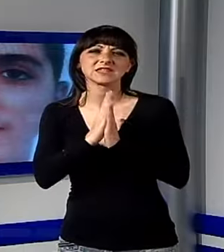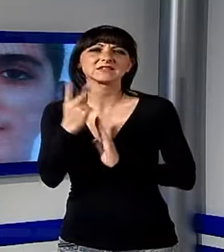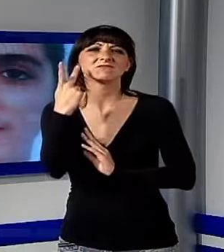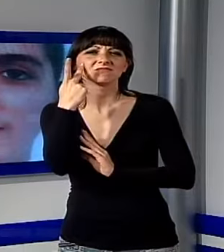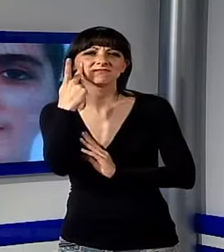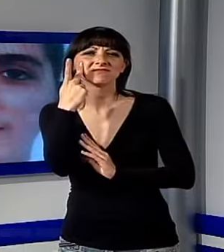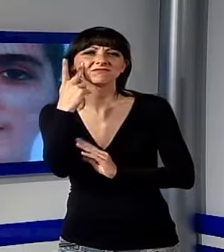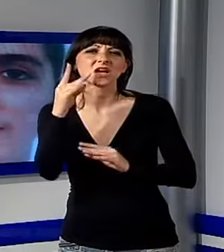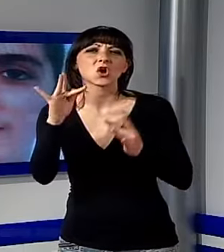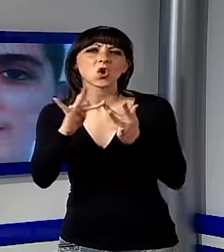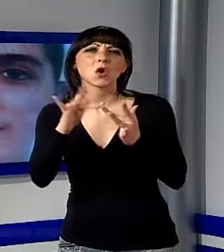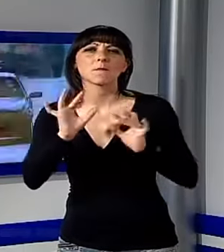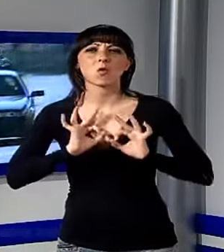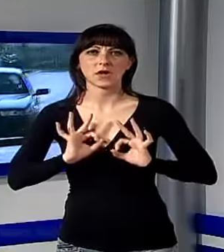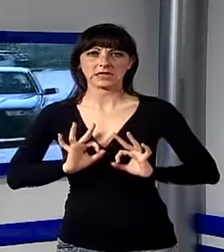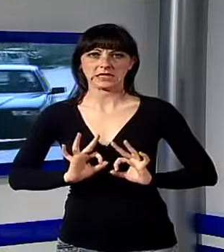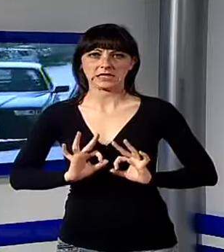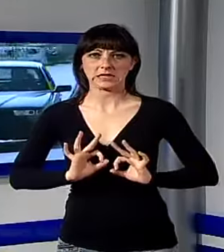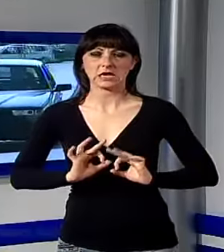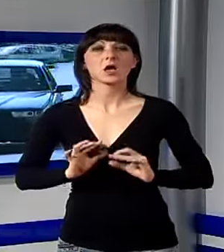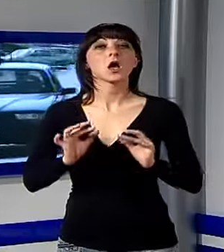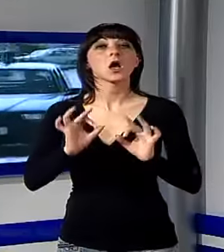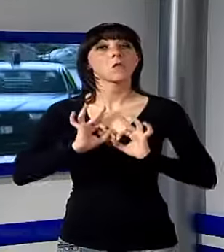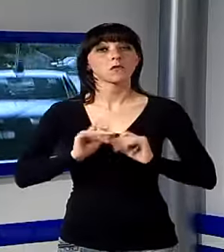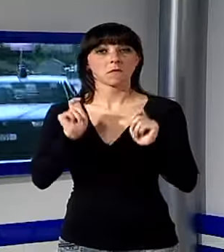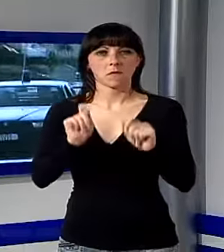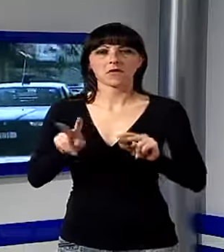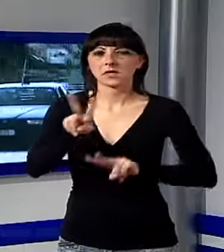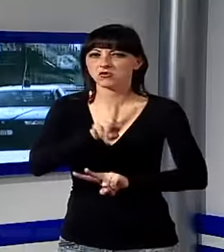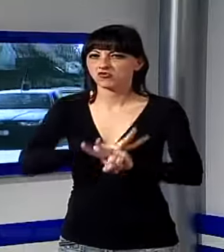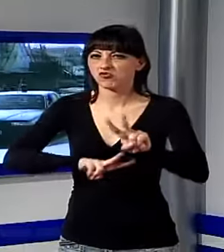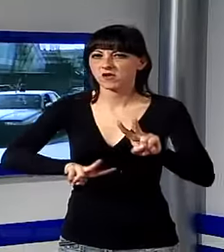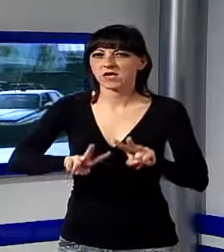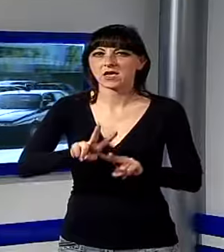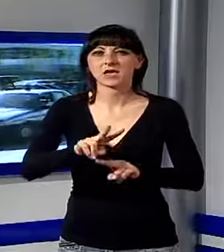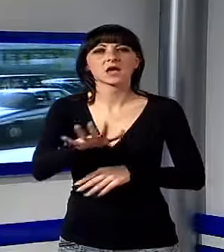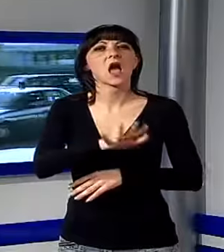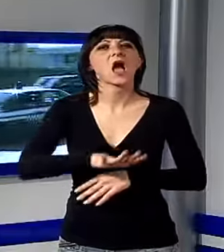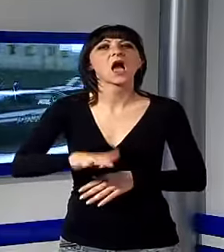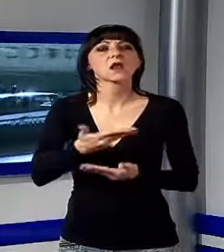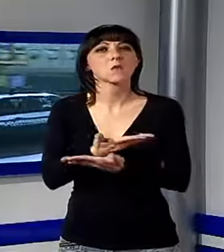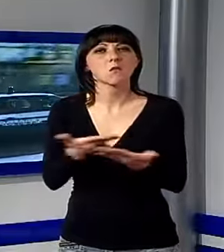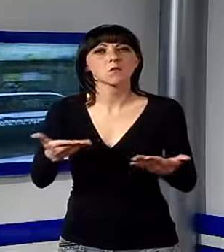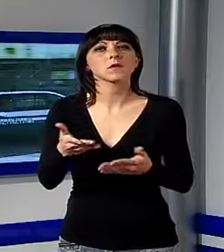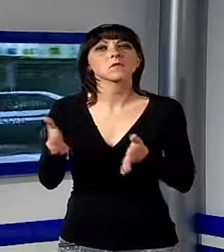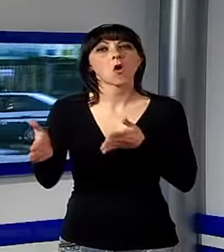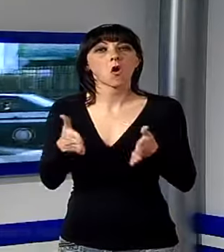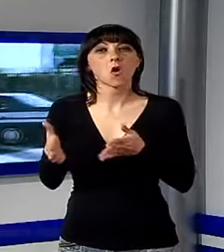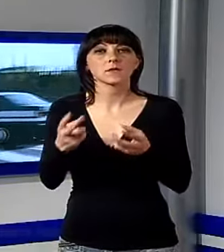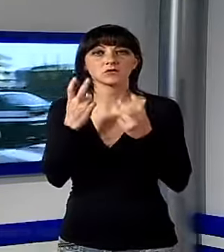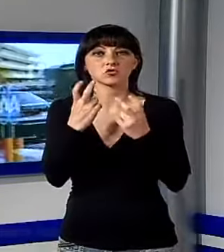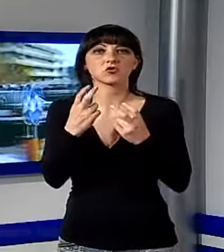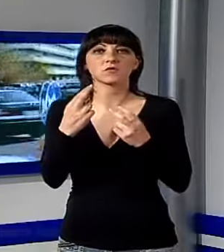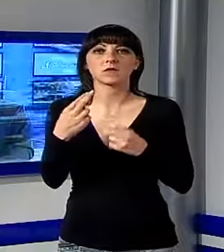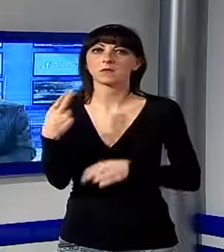polizia. Le forze dell'ordine hanno avviato le ricerche nei principali luoghi pubblici, ma al momento del giovane Karim non ci sono